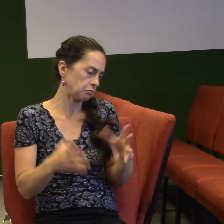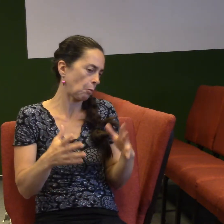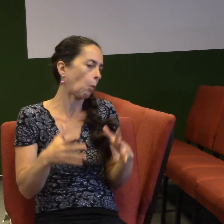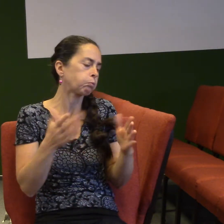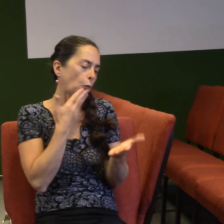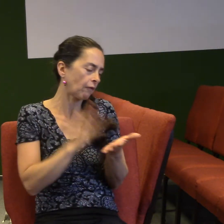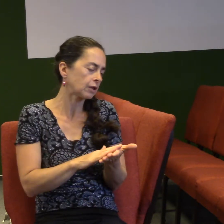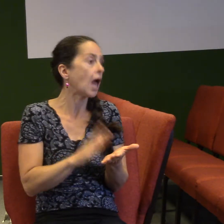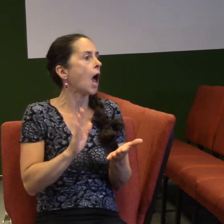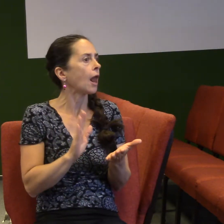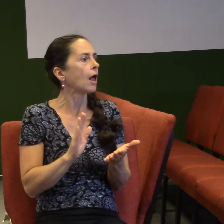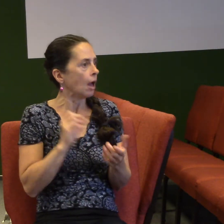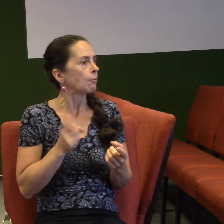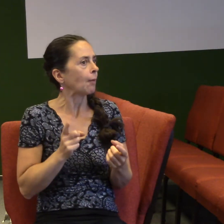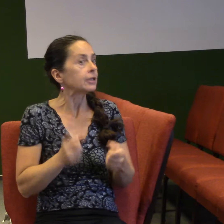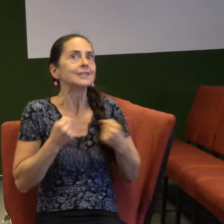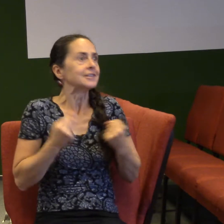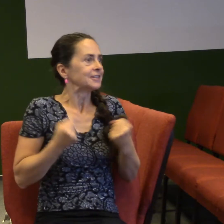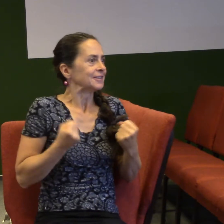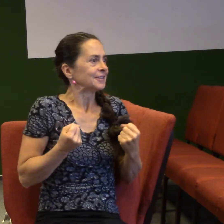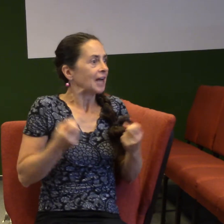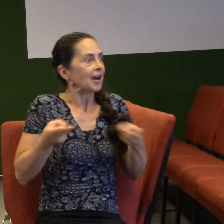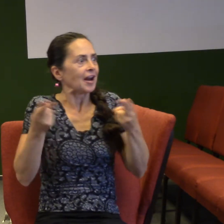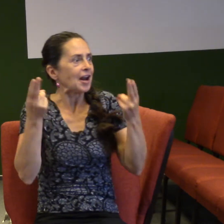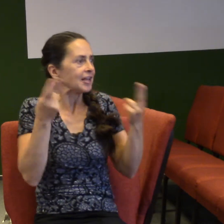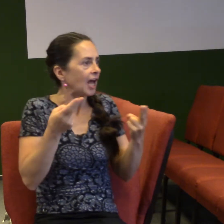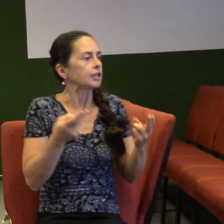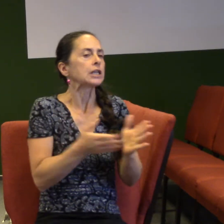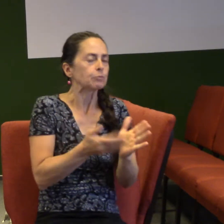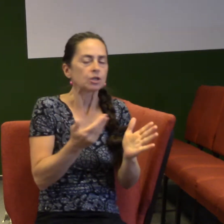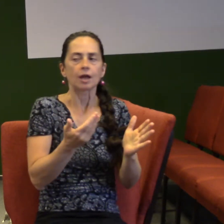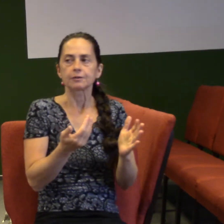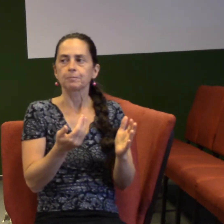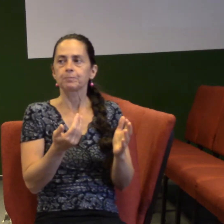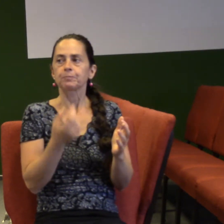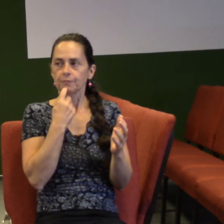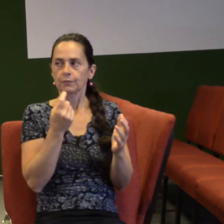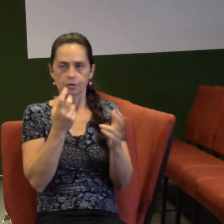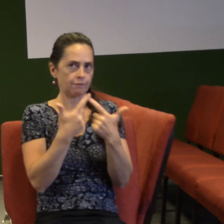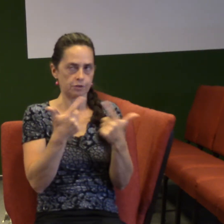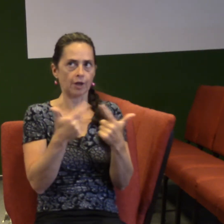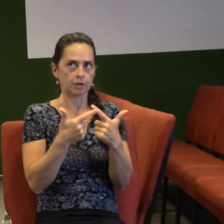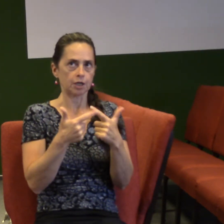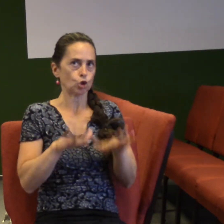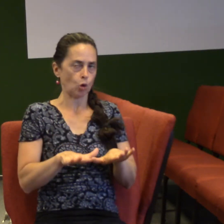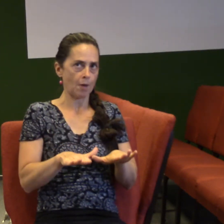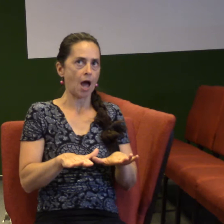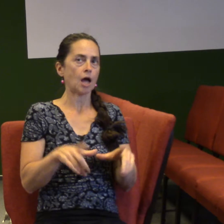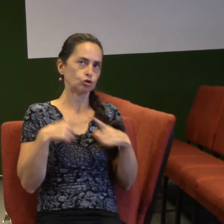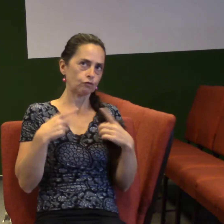budeme opravdu o to usilovat. A já bych vám chtěl říct příklad takový z našeho domácího života. My